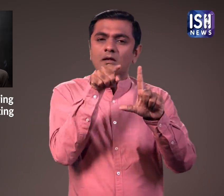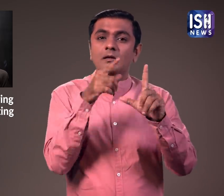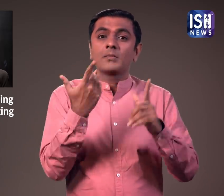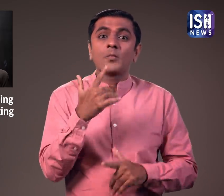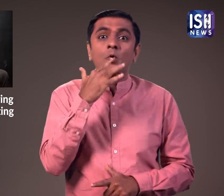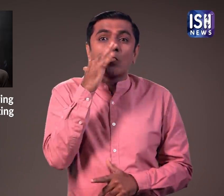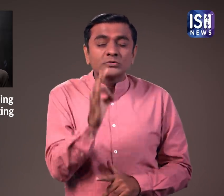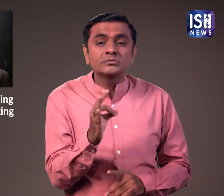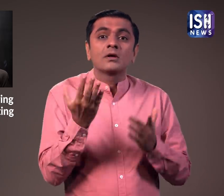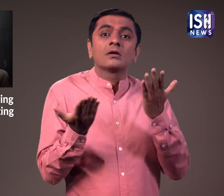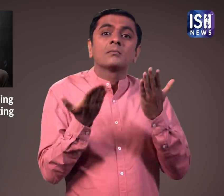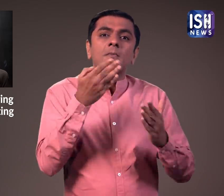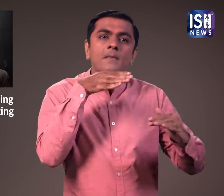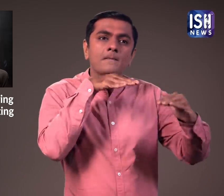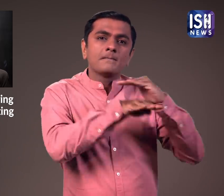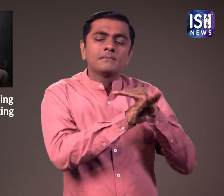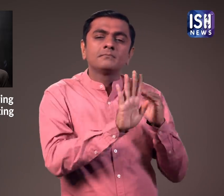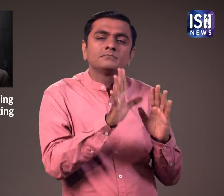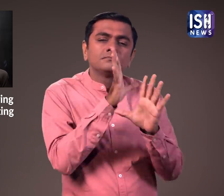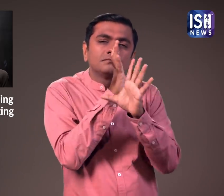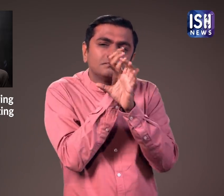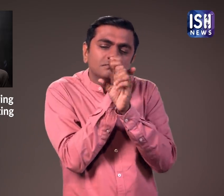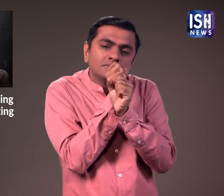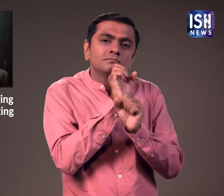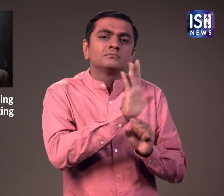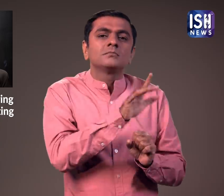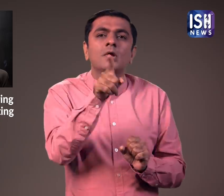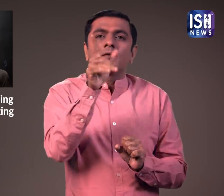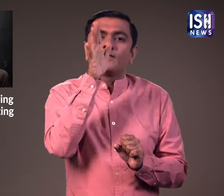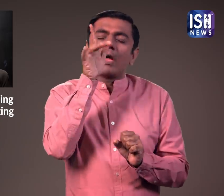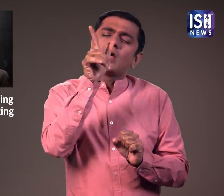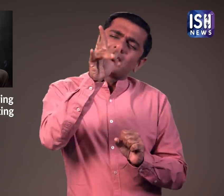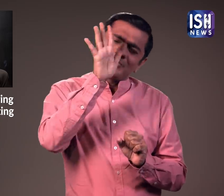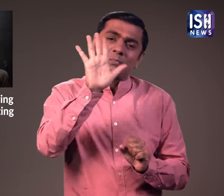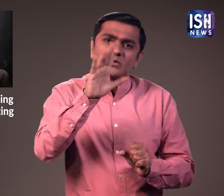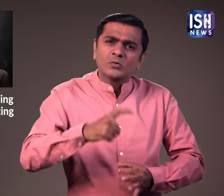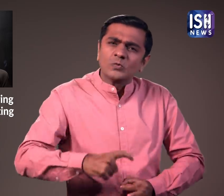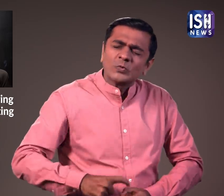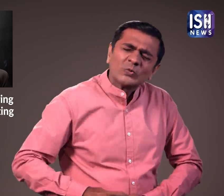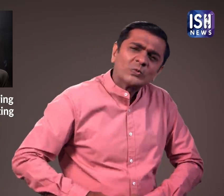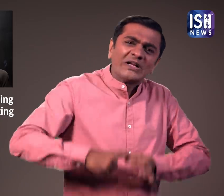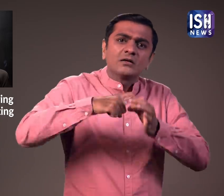प्रतिकृती है और असली पेंटिंग लूव में छिपाई गई है।